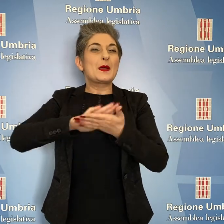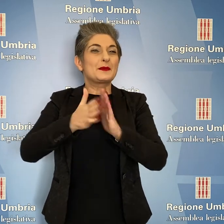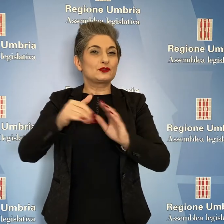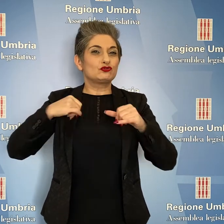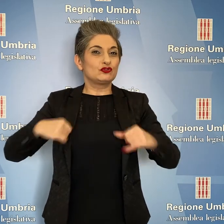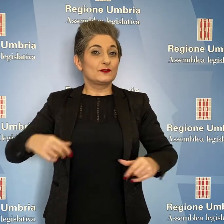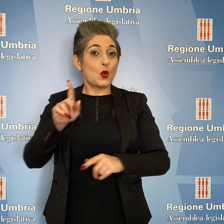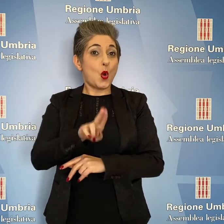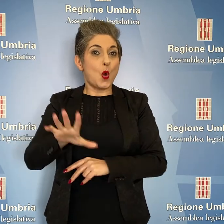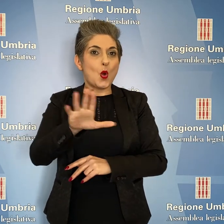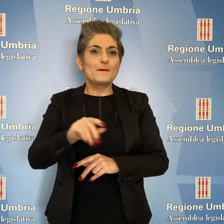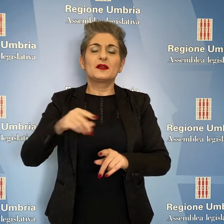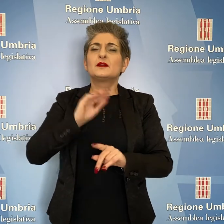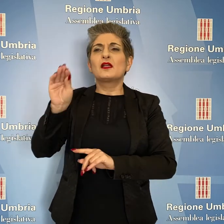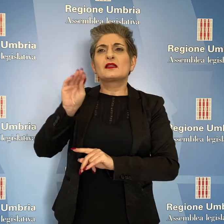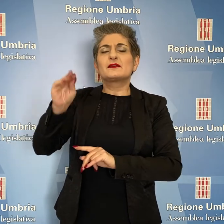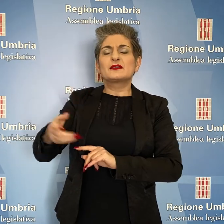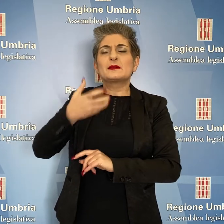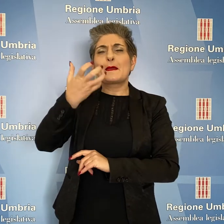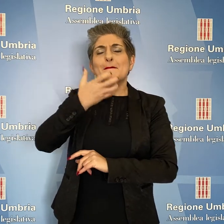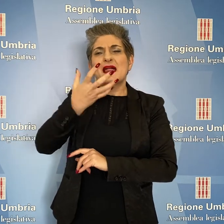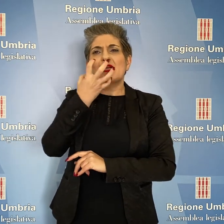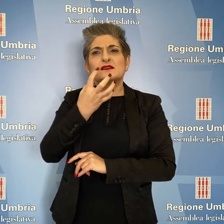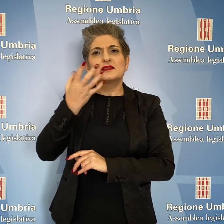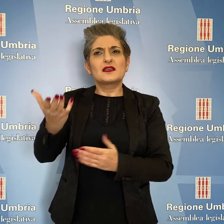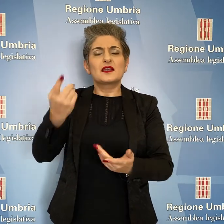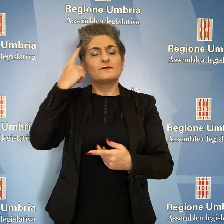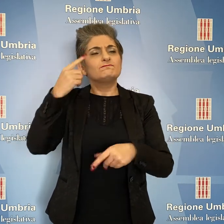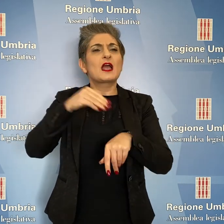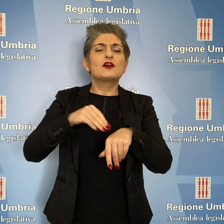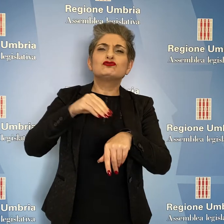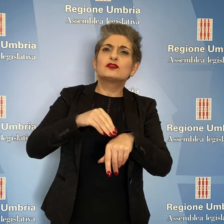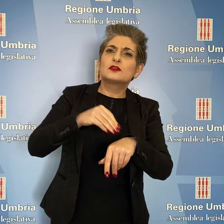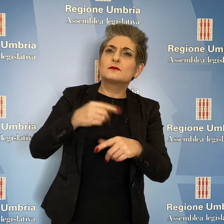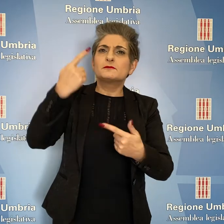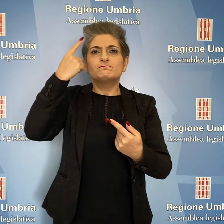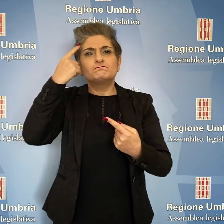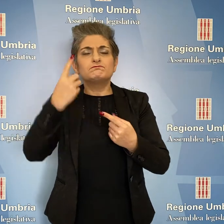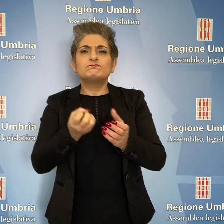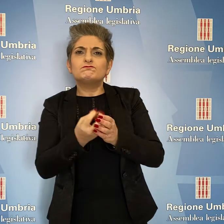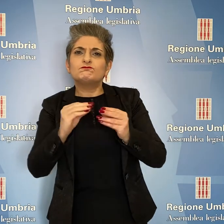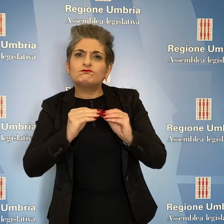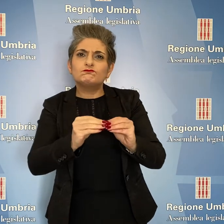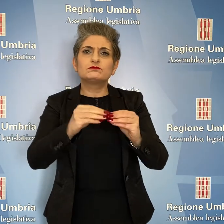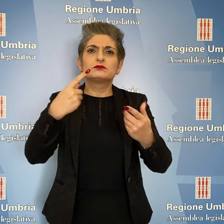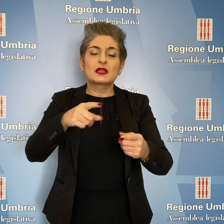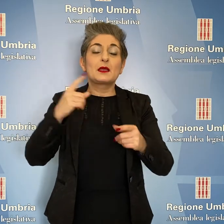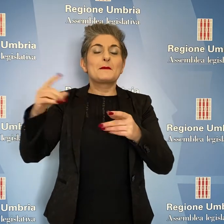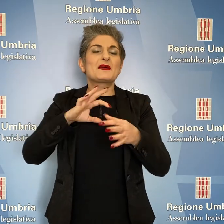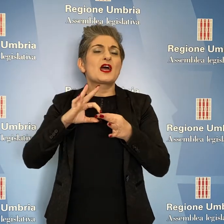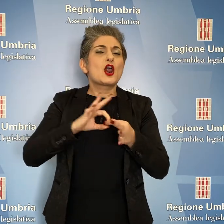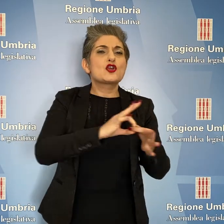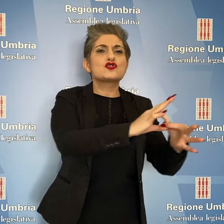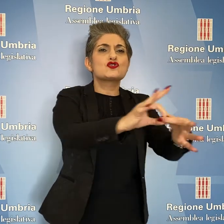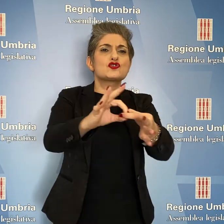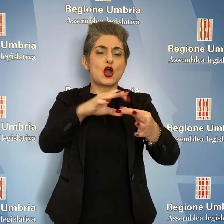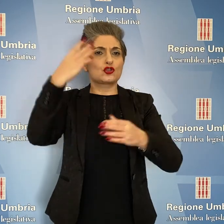per l'Umbria, ha chiesto all'assessore Enrico Melasec aggiornamenti rispetto alla realizzazione del nodo di Perugia, ha